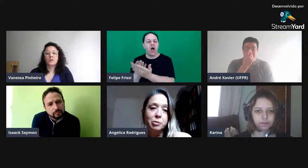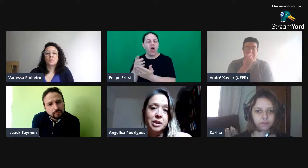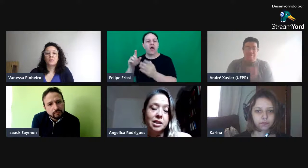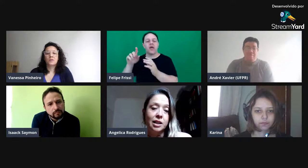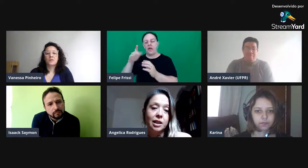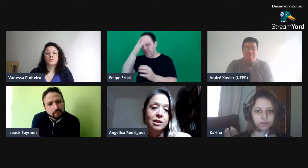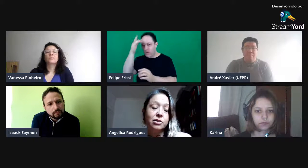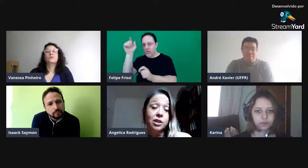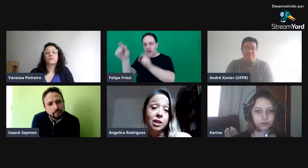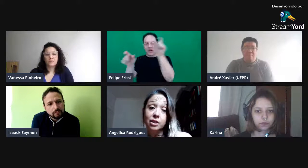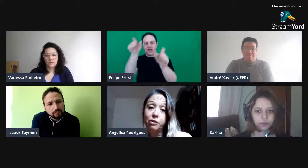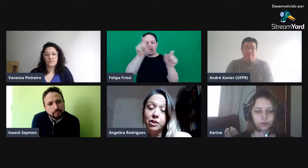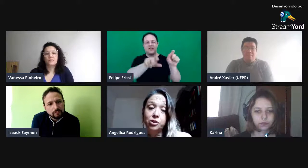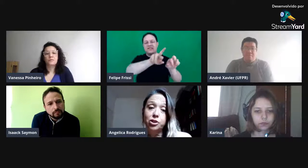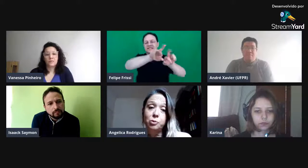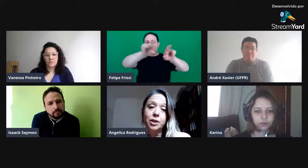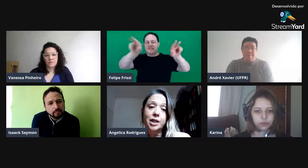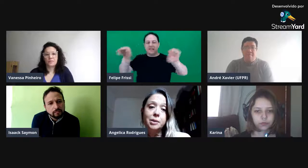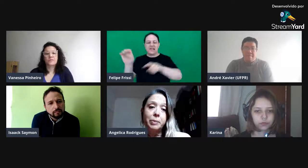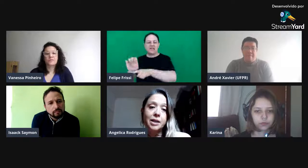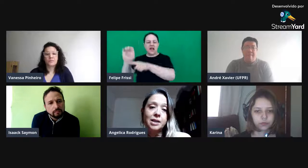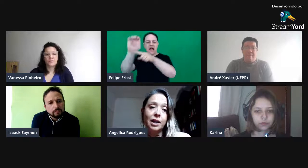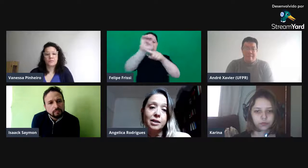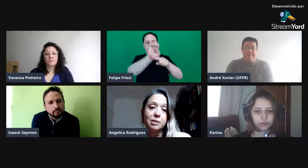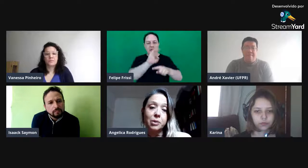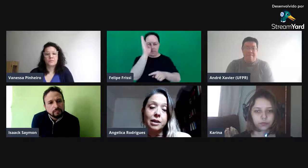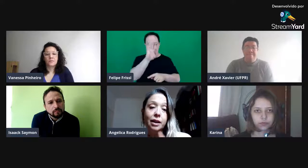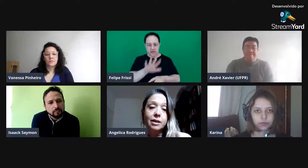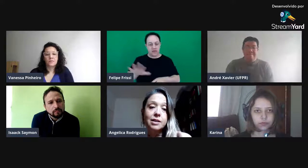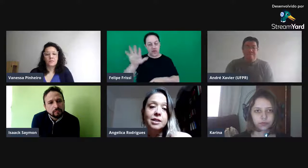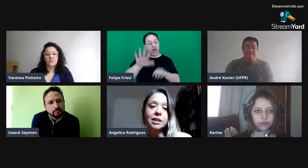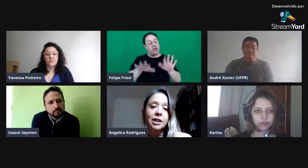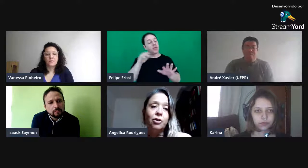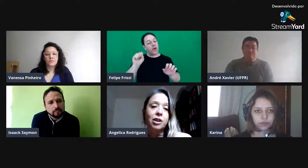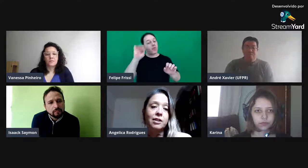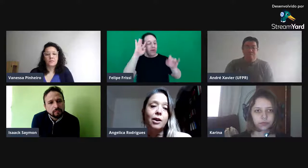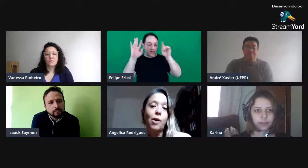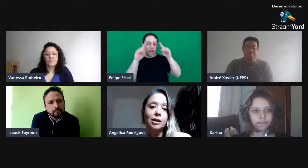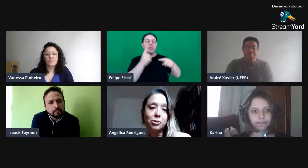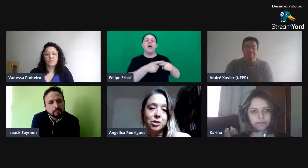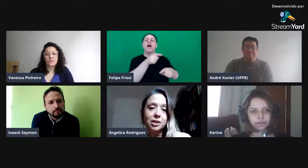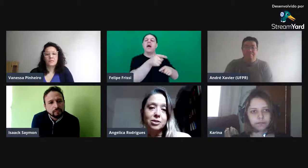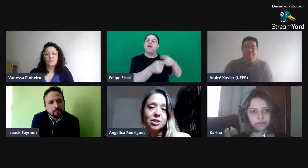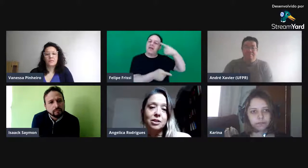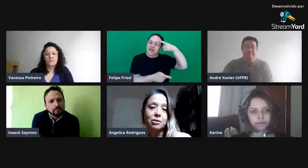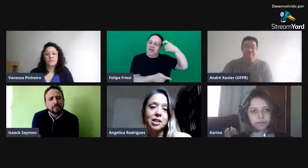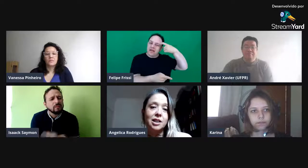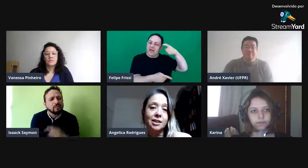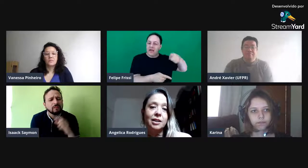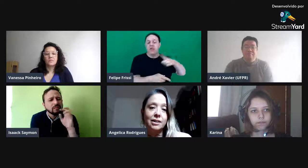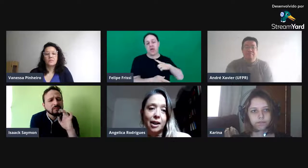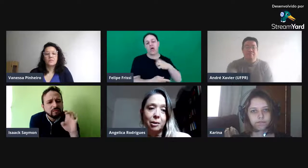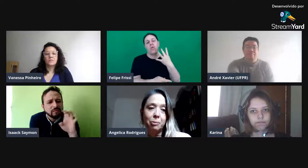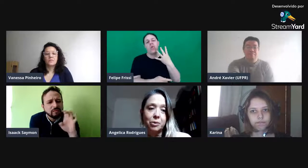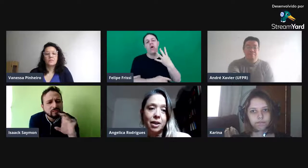brasileiros. Talvez a gente pudesse pensar, assim, porque ele está iniciando agora, ele tem quatro anos. Então, assim, ele tem tempo, né?